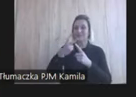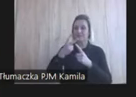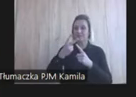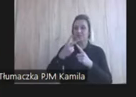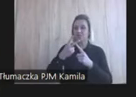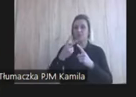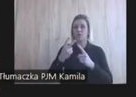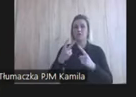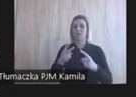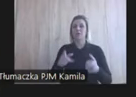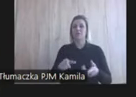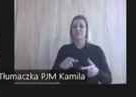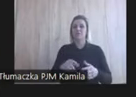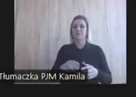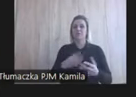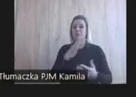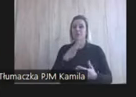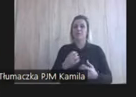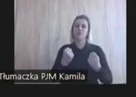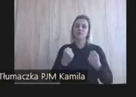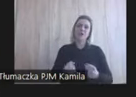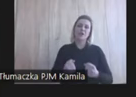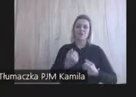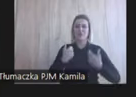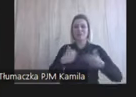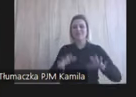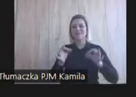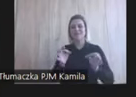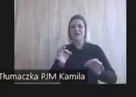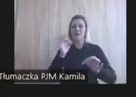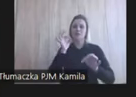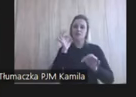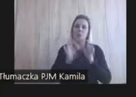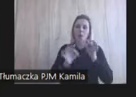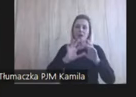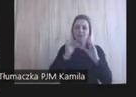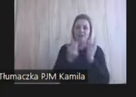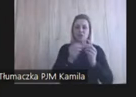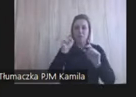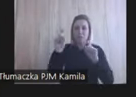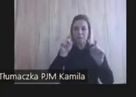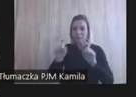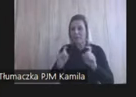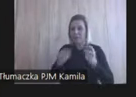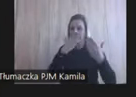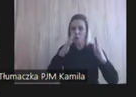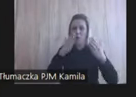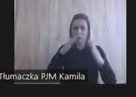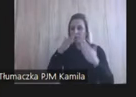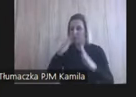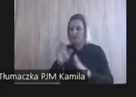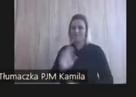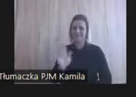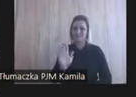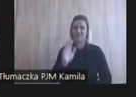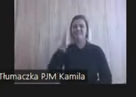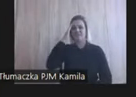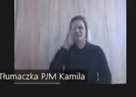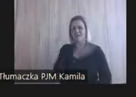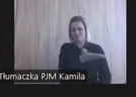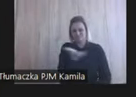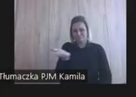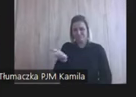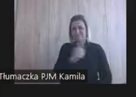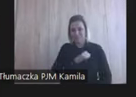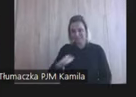wiecie, no ciężko, bo nie chodzi o to, żeby tam teraz przeklikać wszystko, bo mam nadzieję i głęboko wierzę w to, że sobie sami przeklikacie.